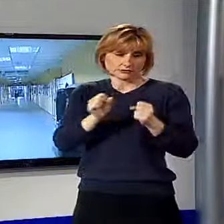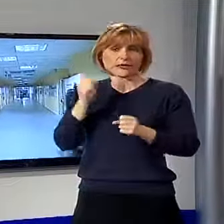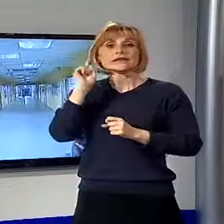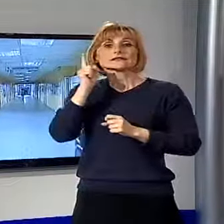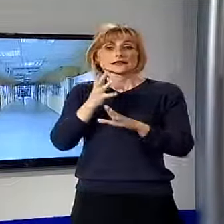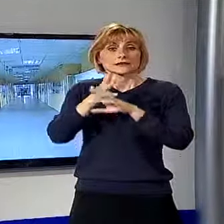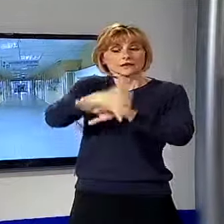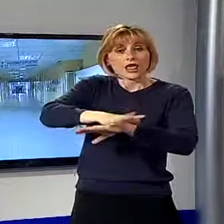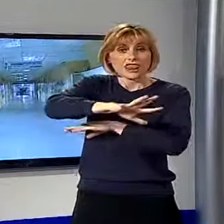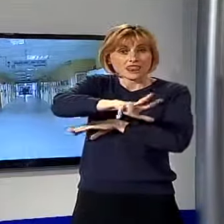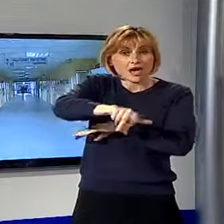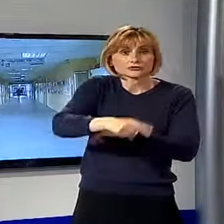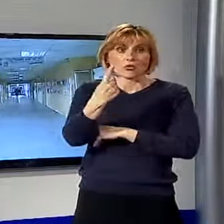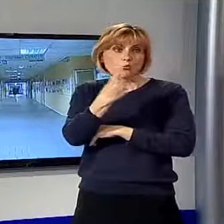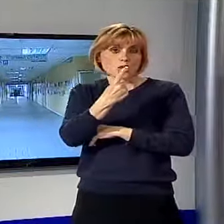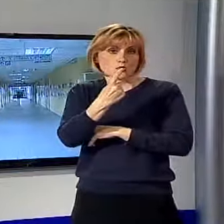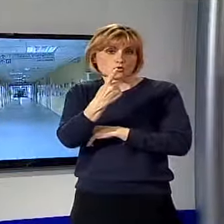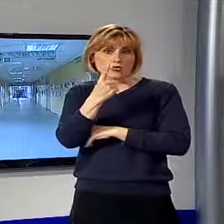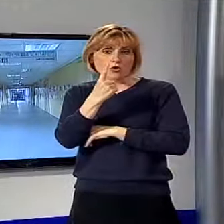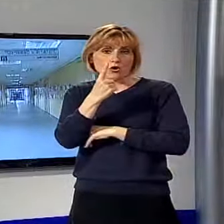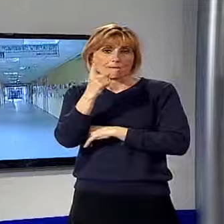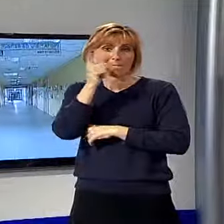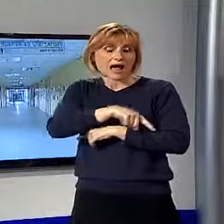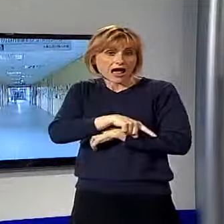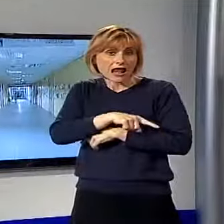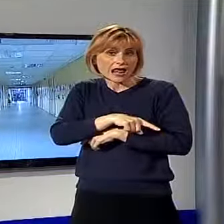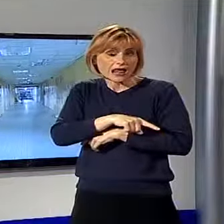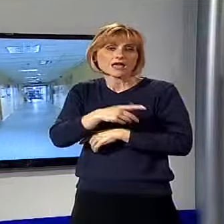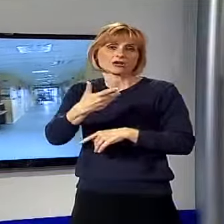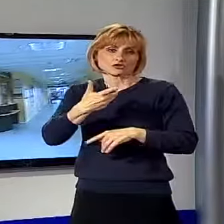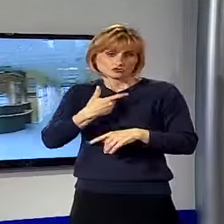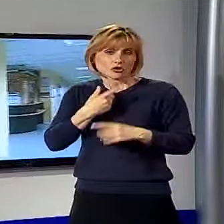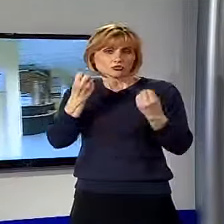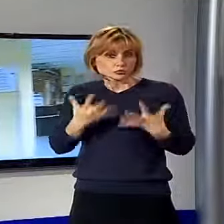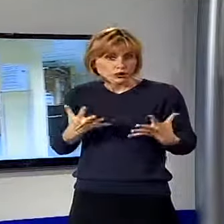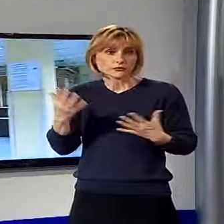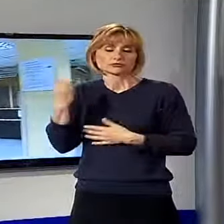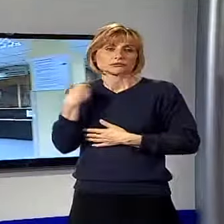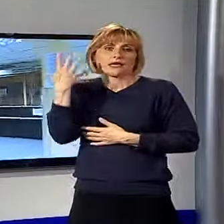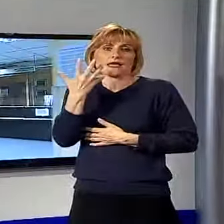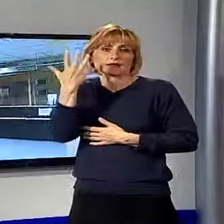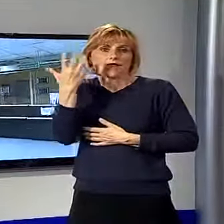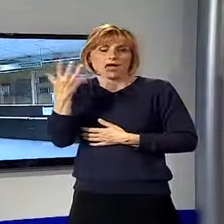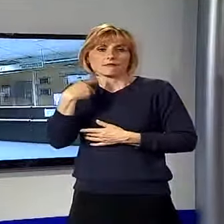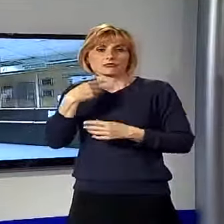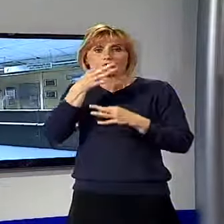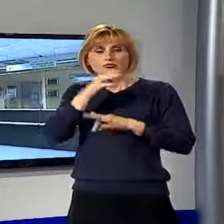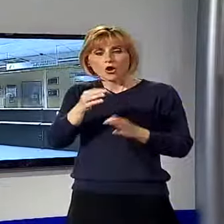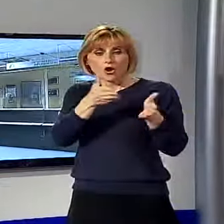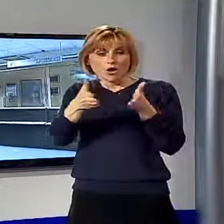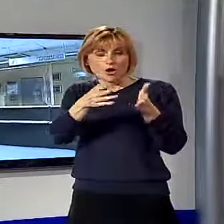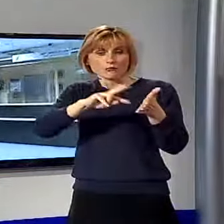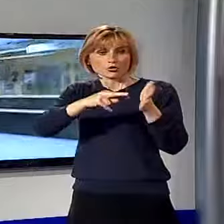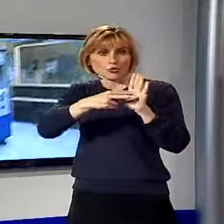stato un ladro o un malintenzionato non si sa cosa sarebbe successo. Solo un piccolo esempio dei problemi che già in questa prima fase